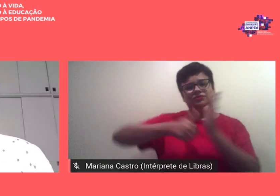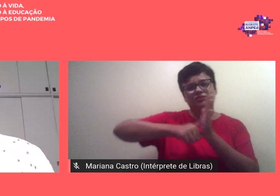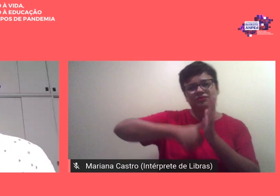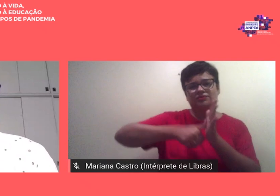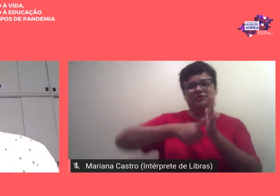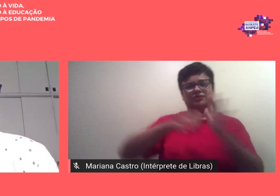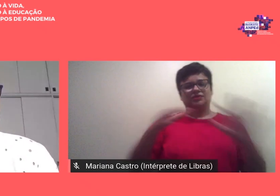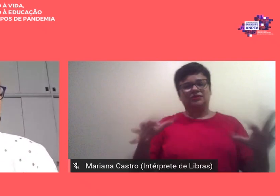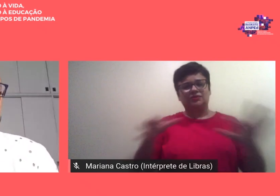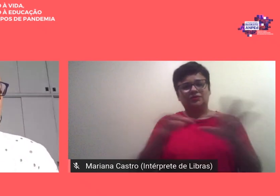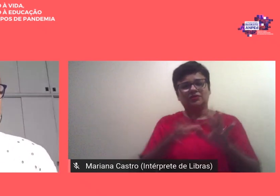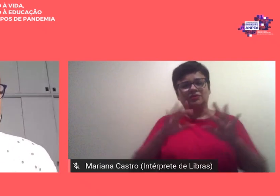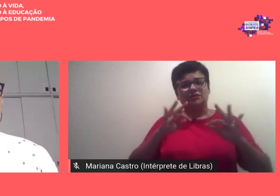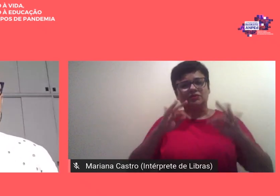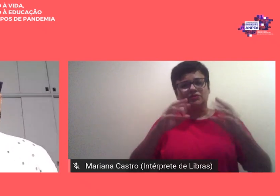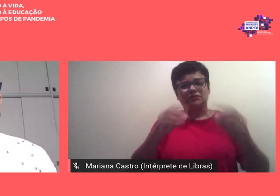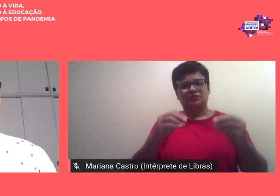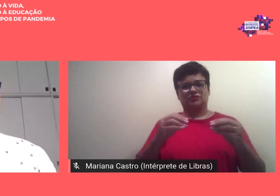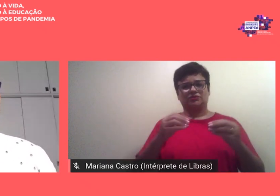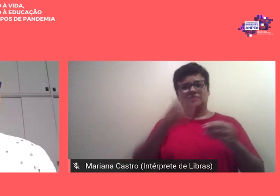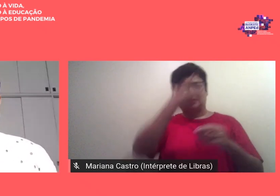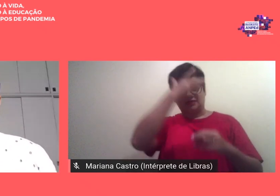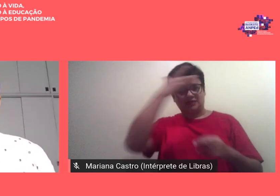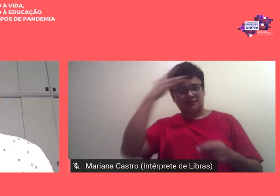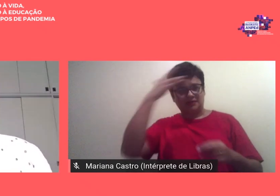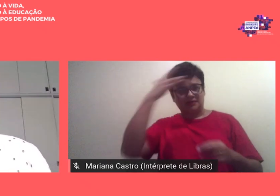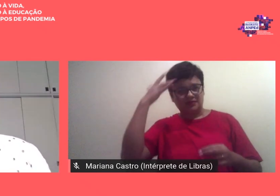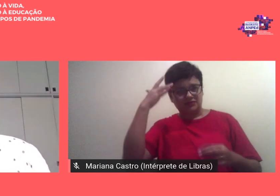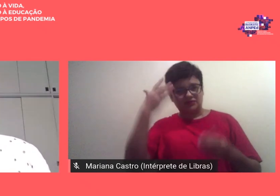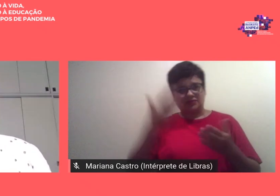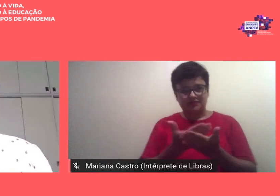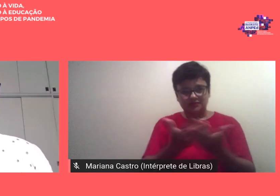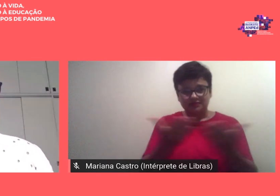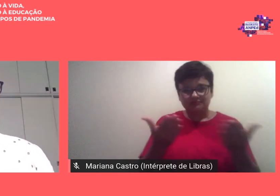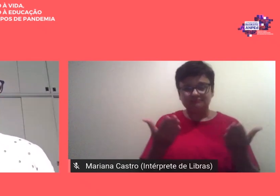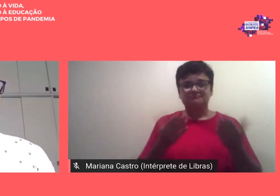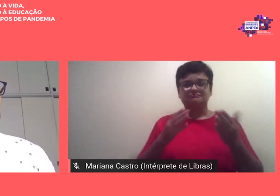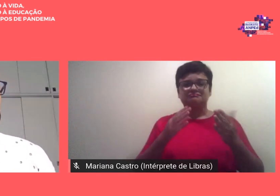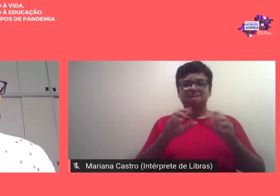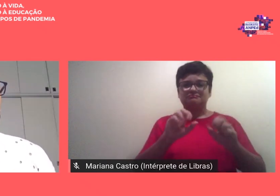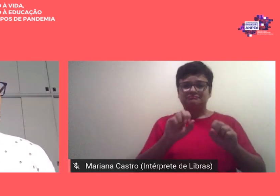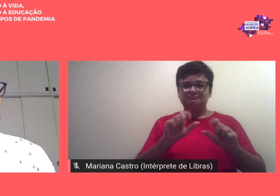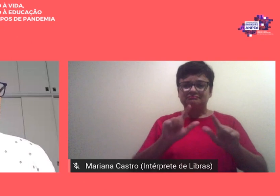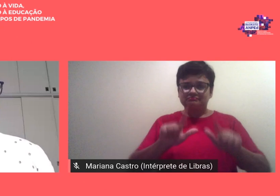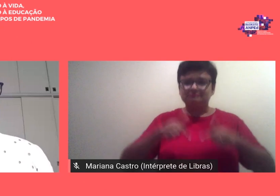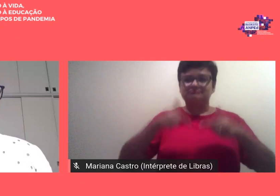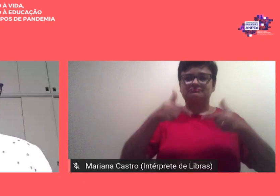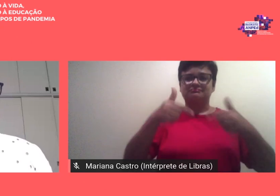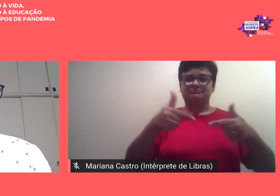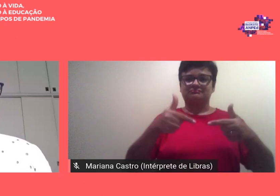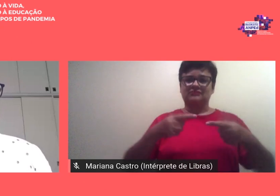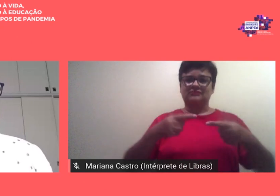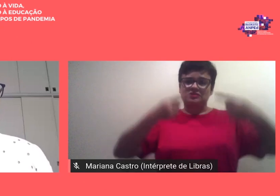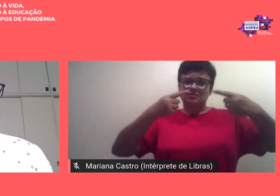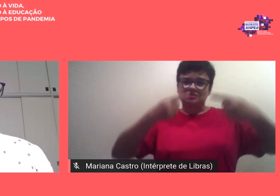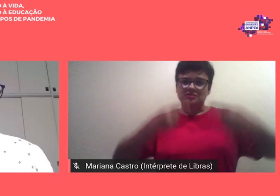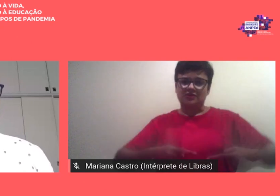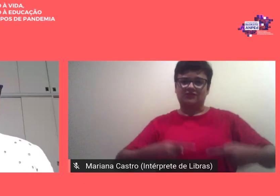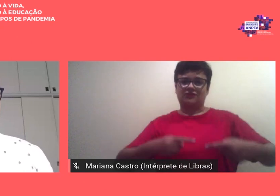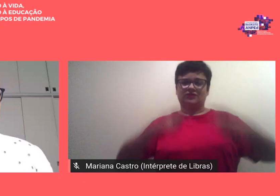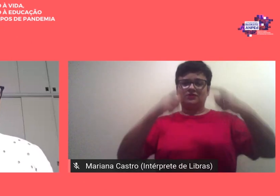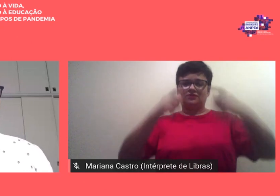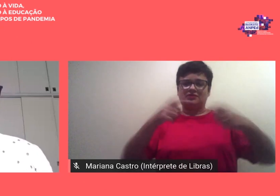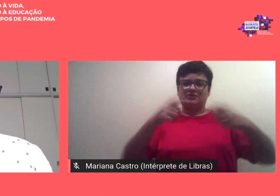associados e todos os ex-associados enfrentar um desafio de fazer o encontro acontecer na luta por uma